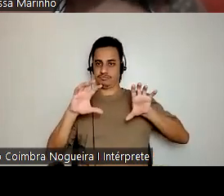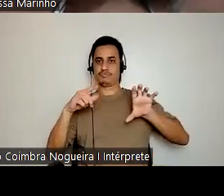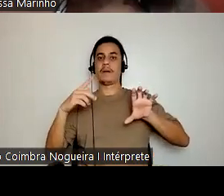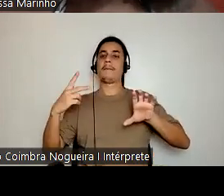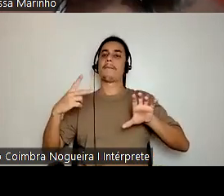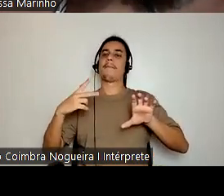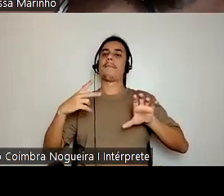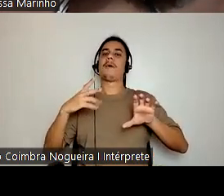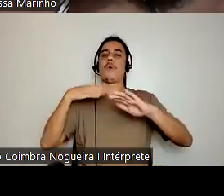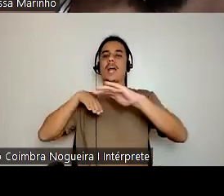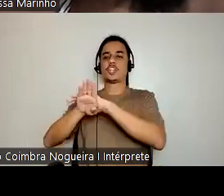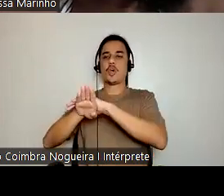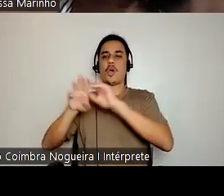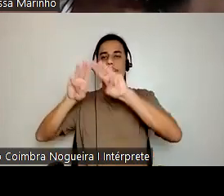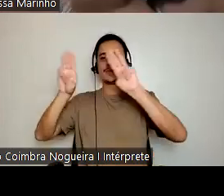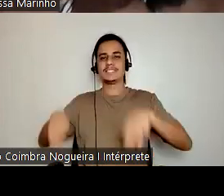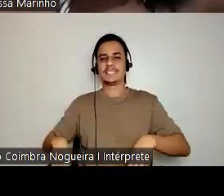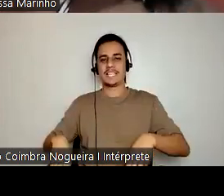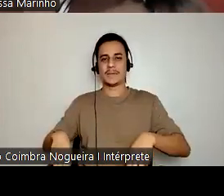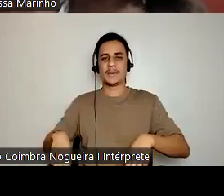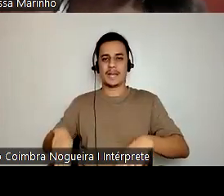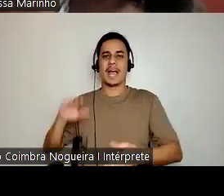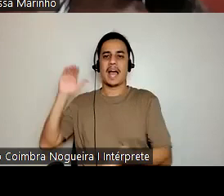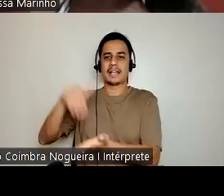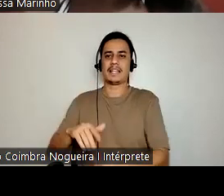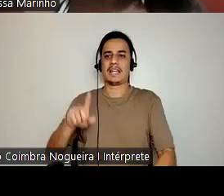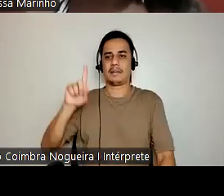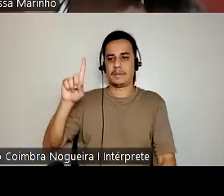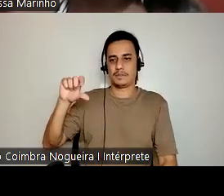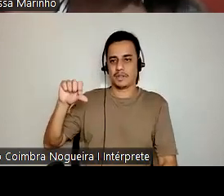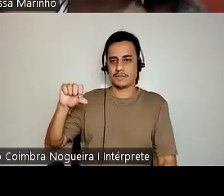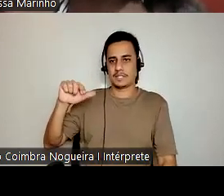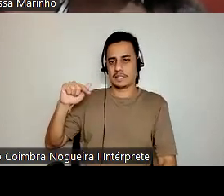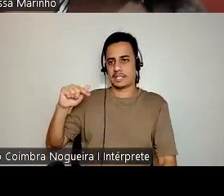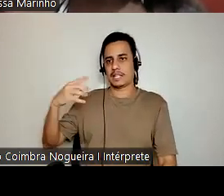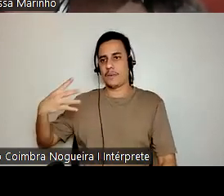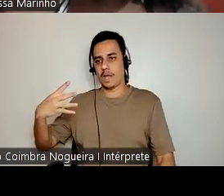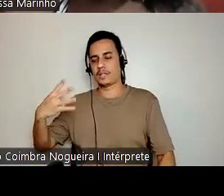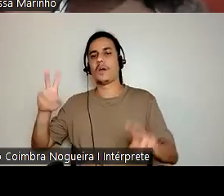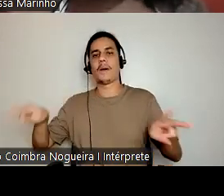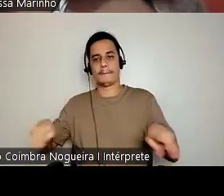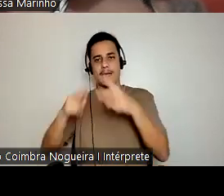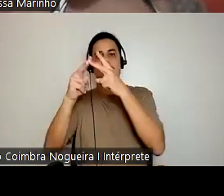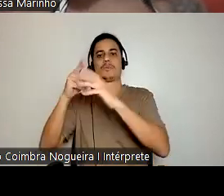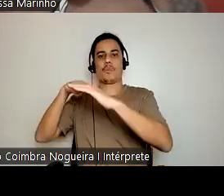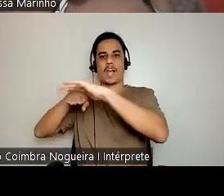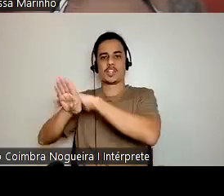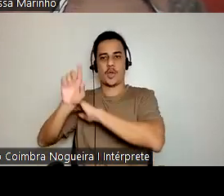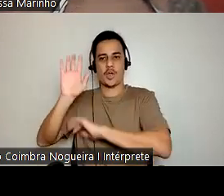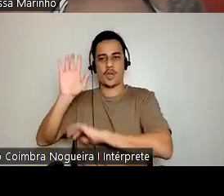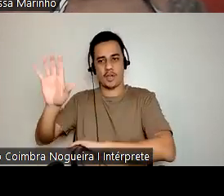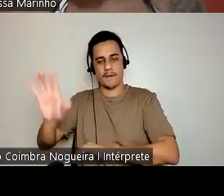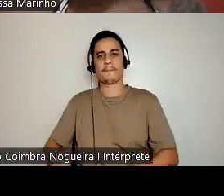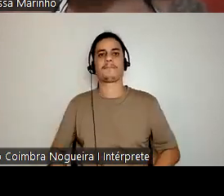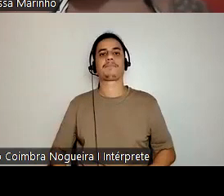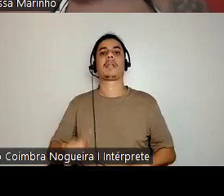Não foi a... Foi em 1974, se é com 20 agora. E aí, somente quando